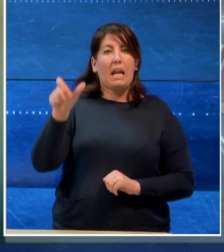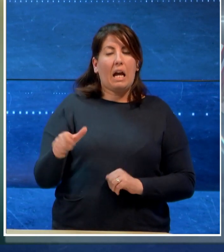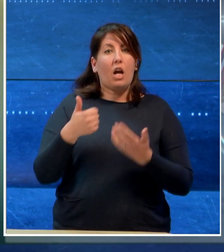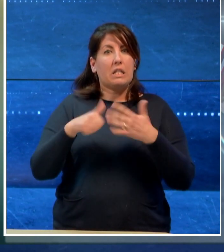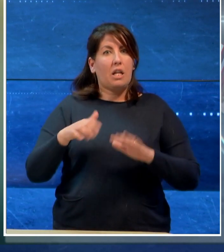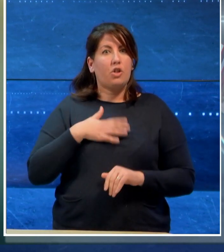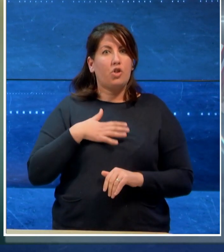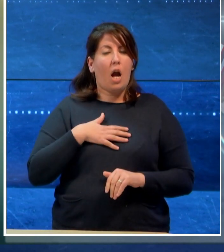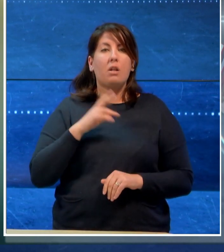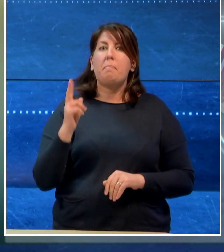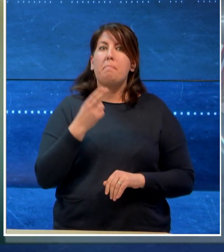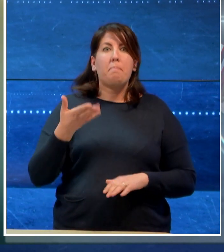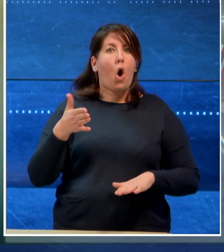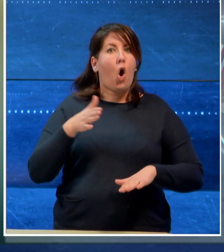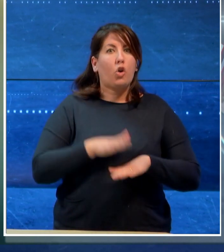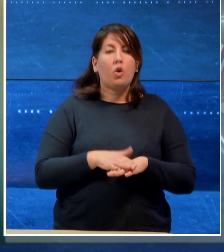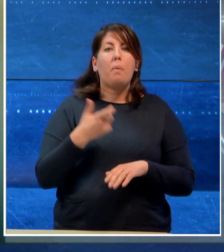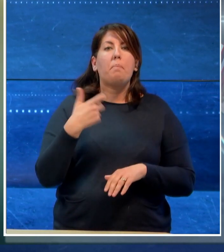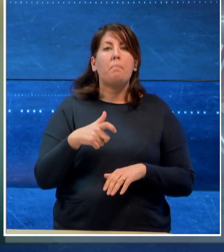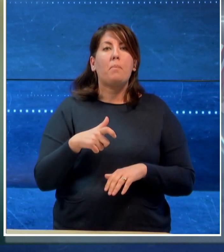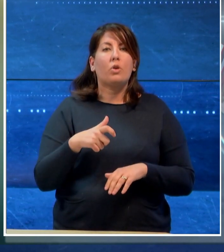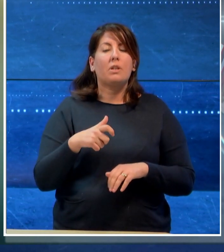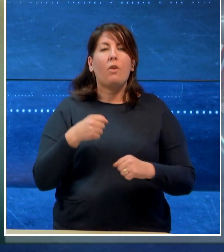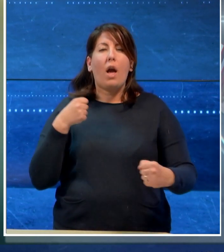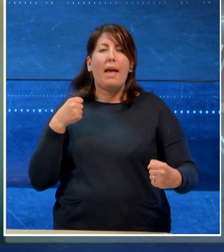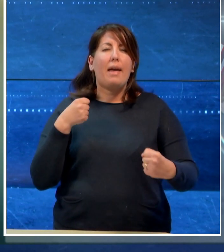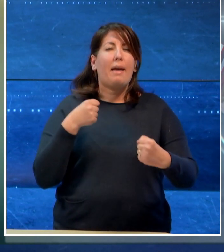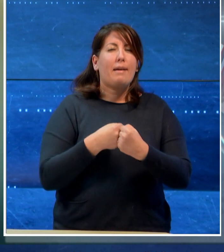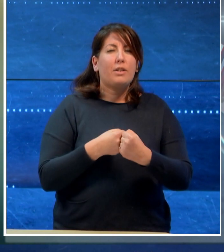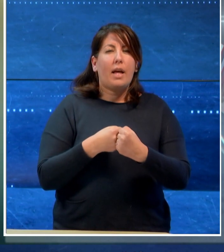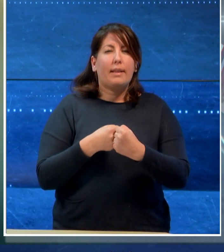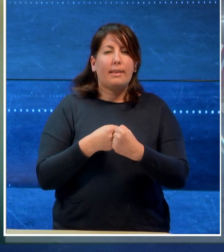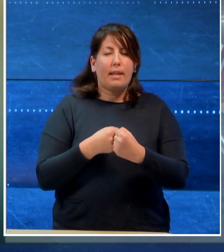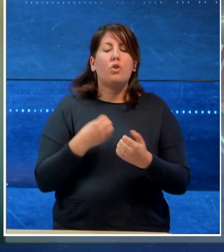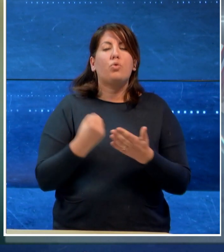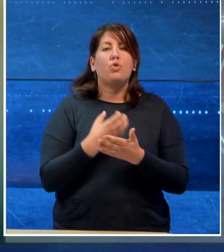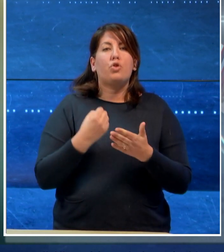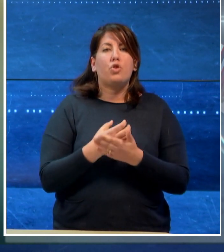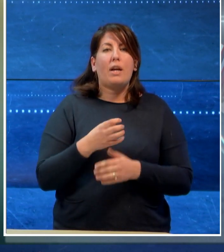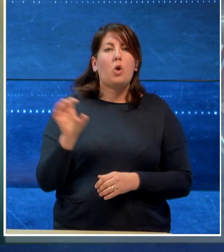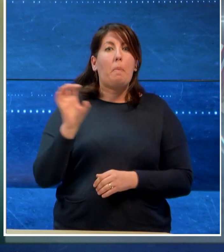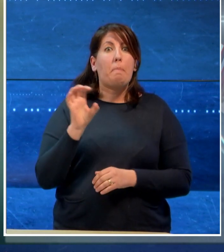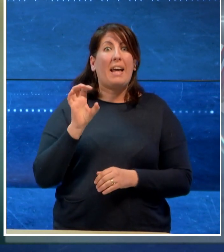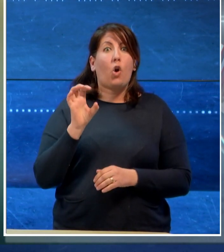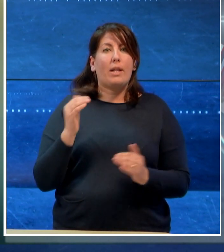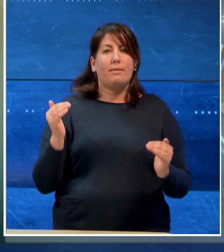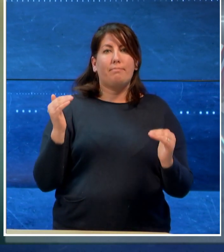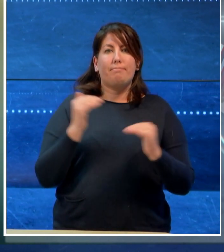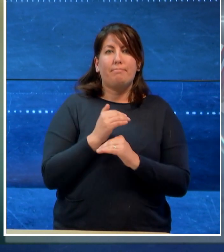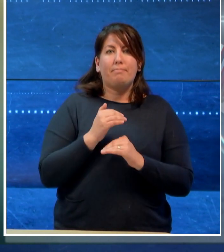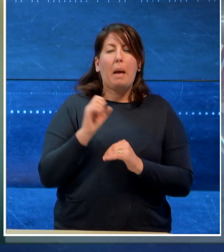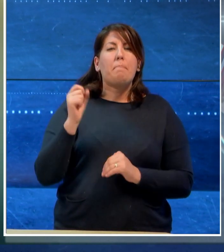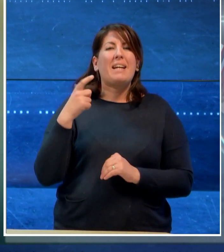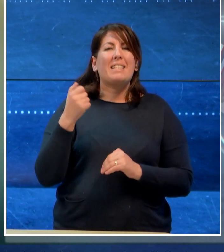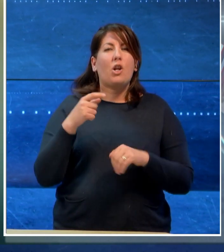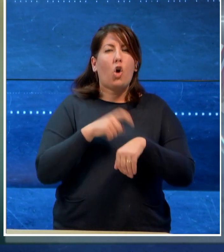è morto in un incidente stradale avvenuto nella tarda serata di mercoledì, poco prima della mezzanotte,